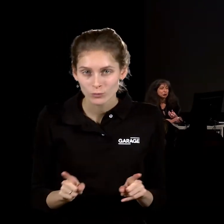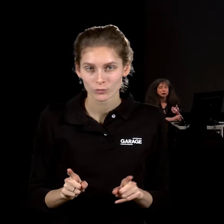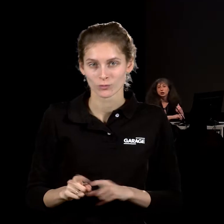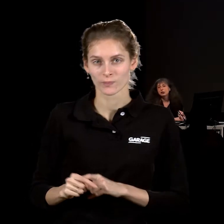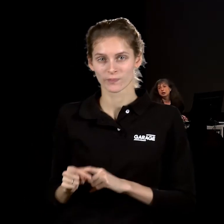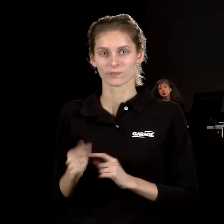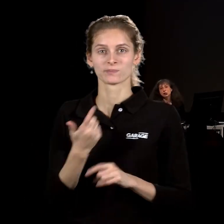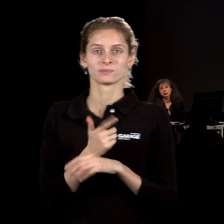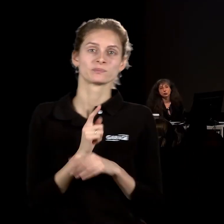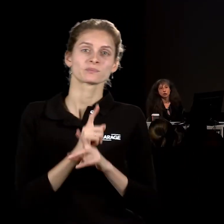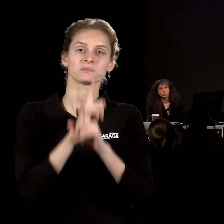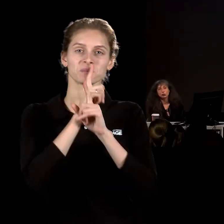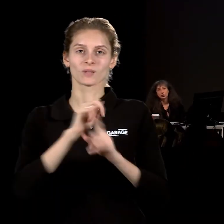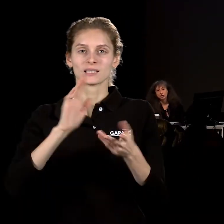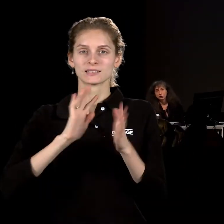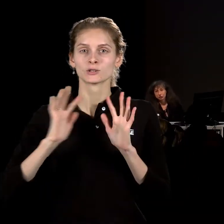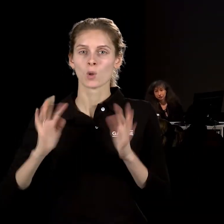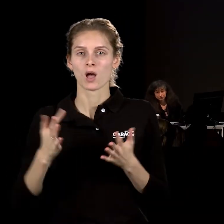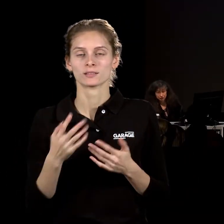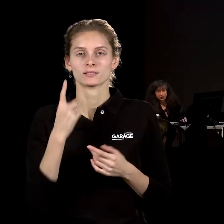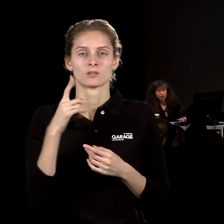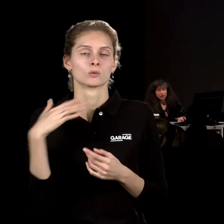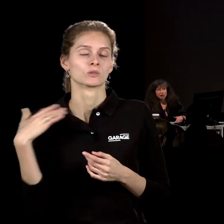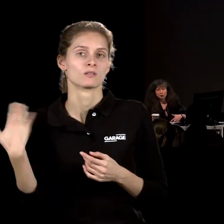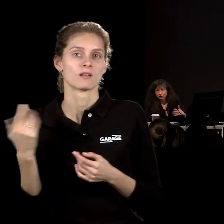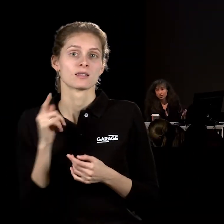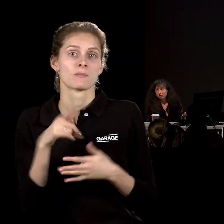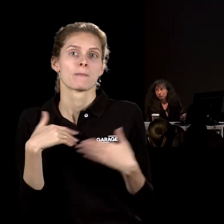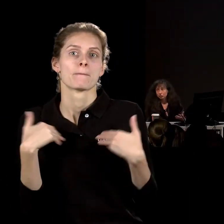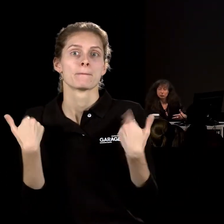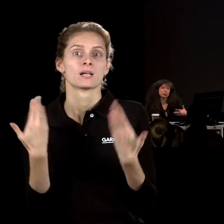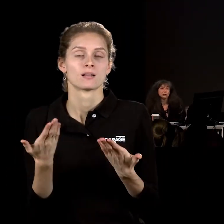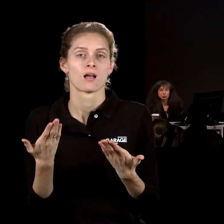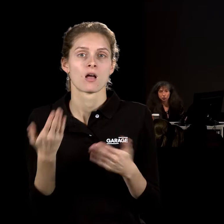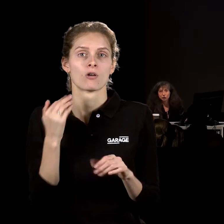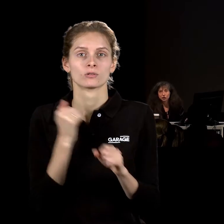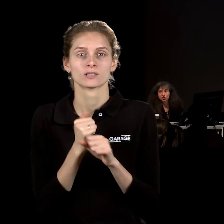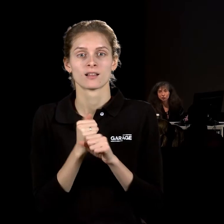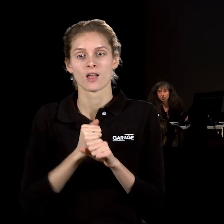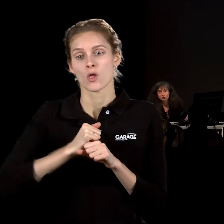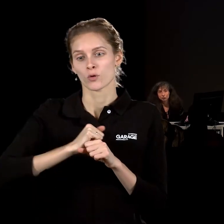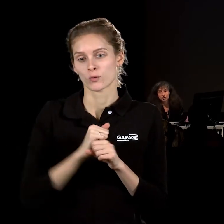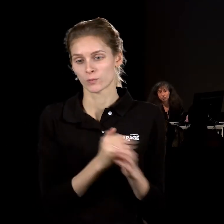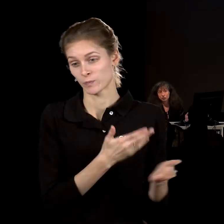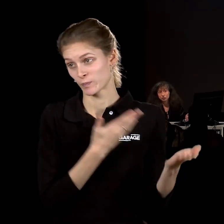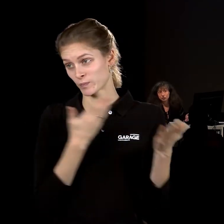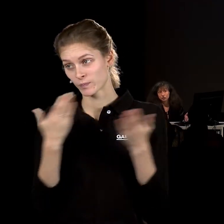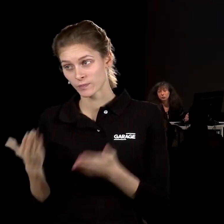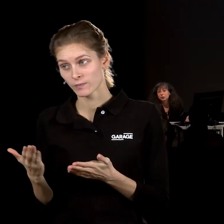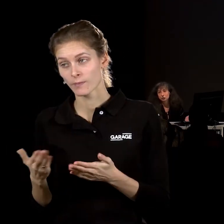Это очень странная ситуация, в которой с одной стороны тебе предлагают, делают дружеский жест, но при этом ты